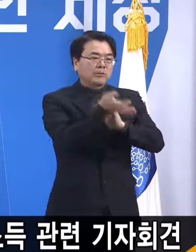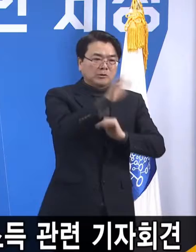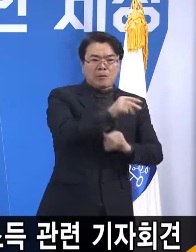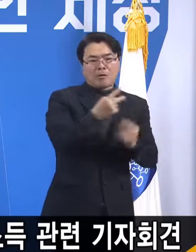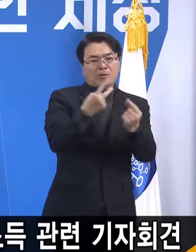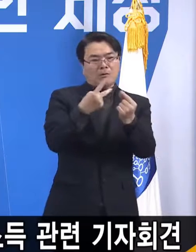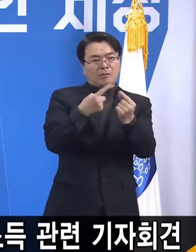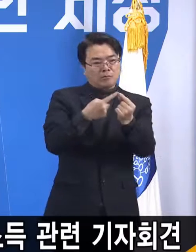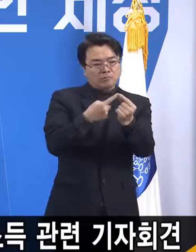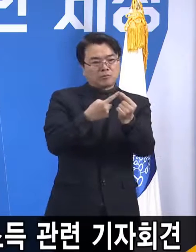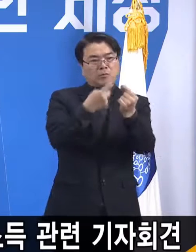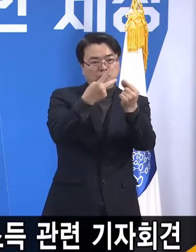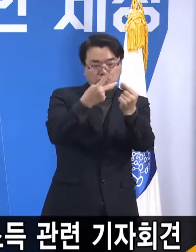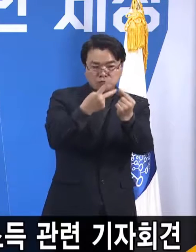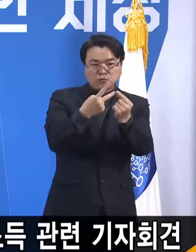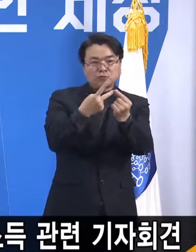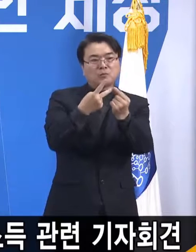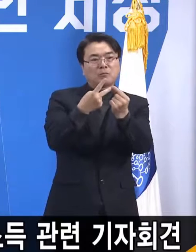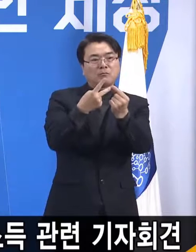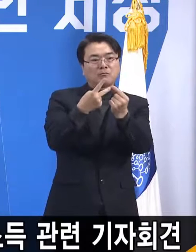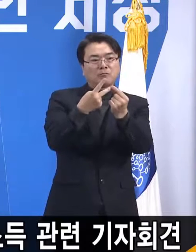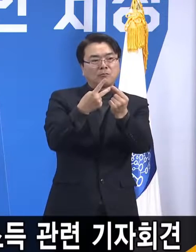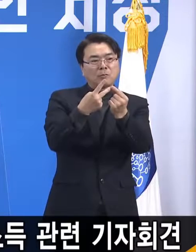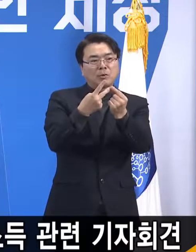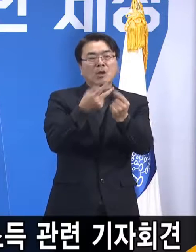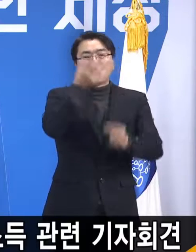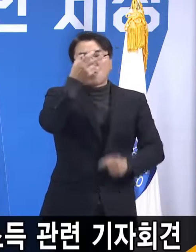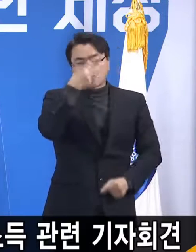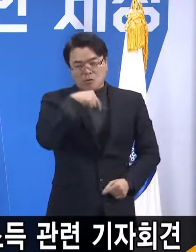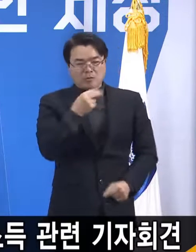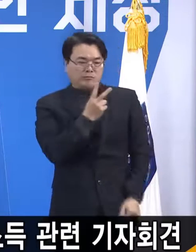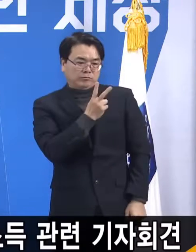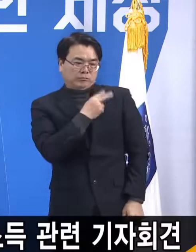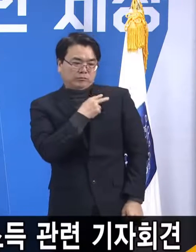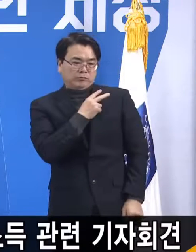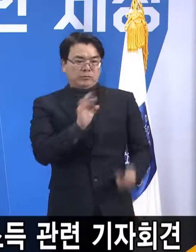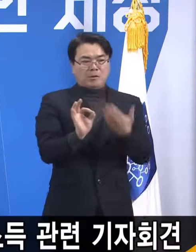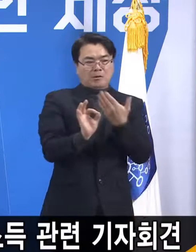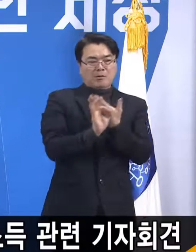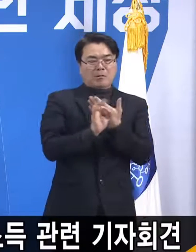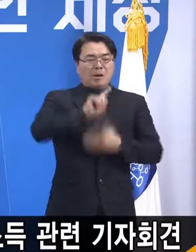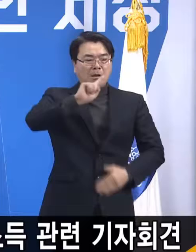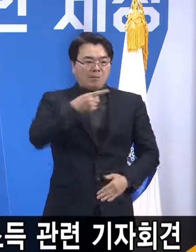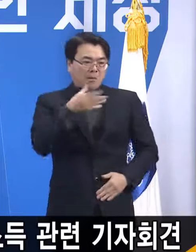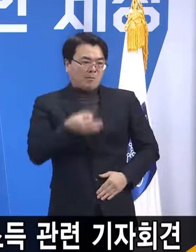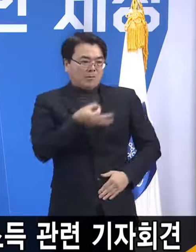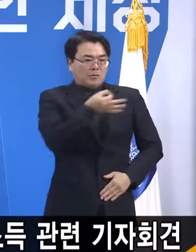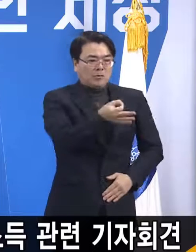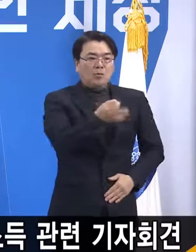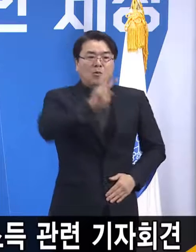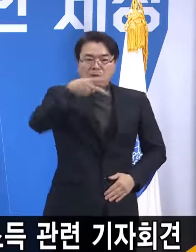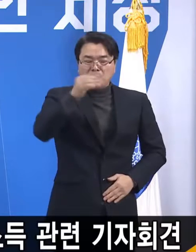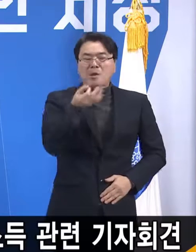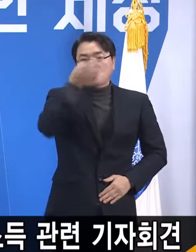가지 효과를 동시에 가진다면 100만 원을 지출해서 200만 원의 효과를 얻는 거 아니겠습니까?